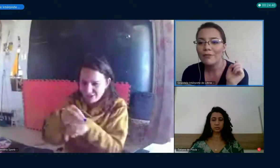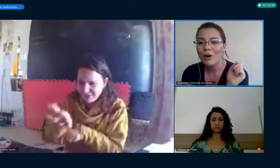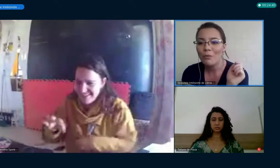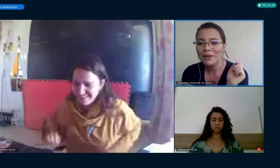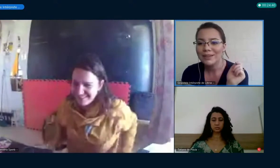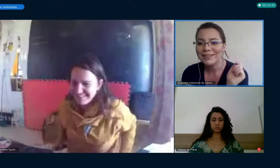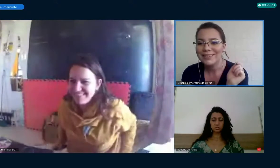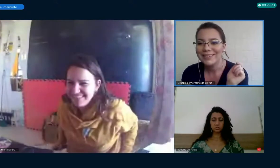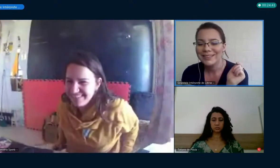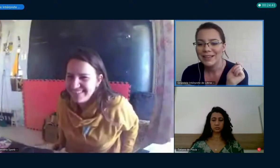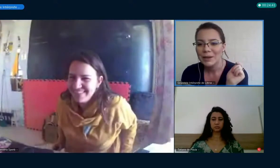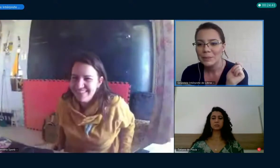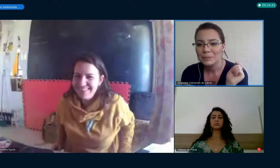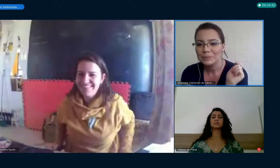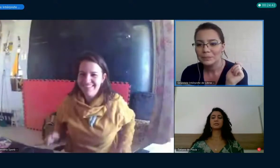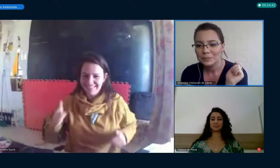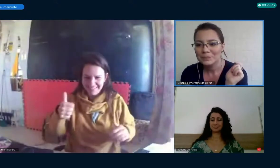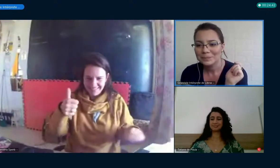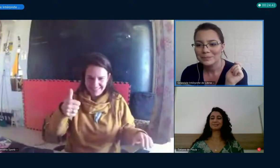colocou a palavra homem.